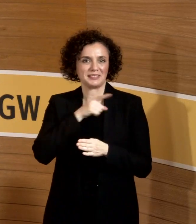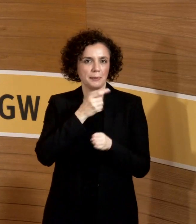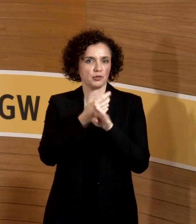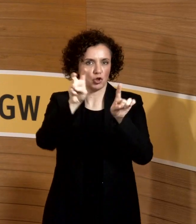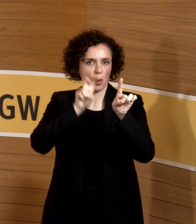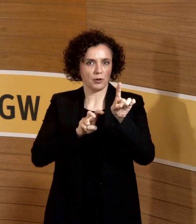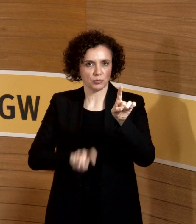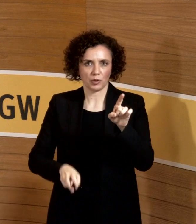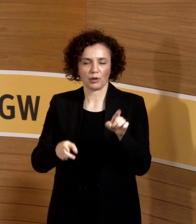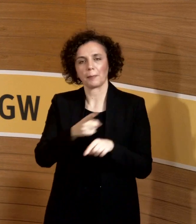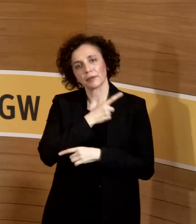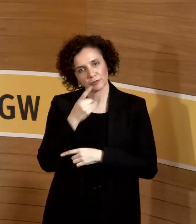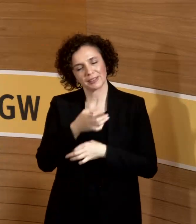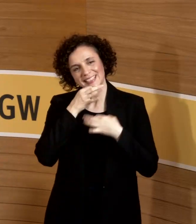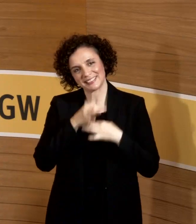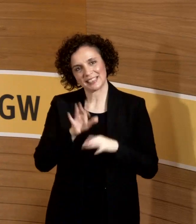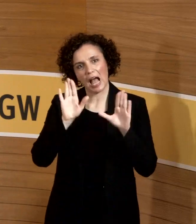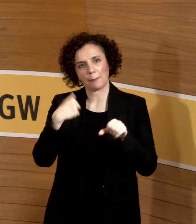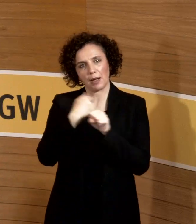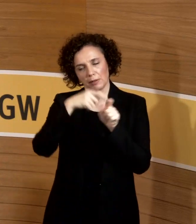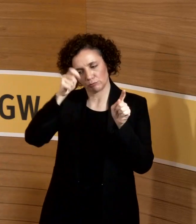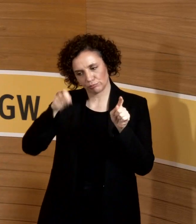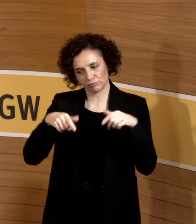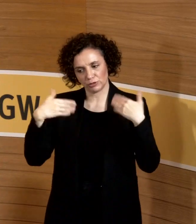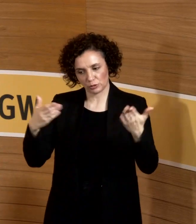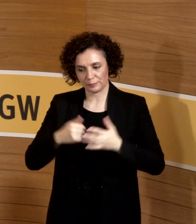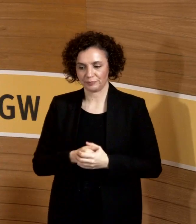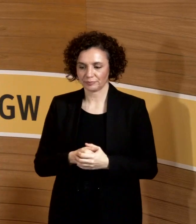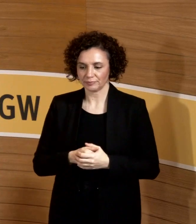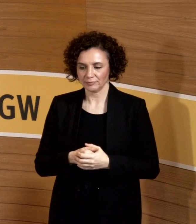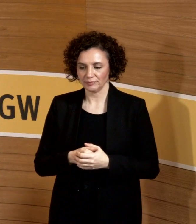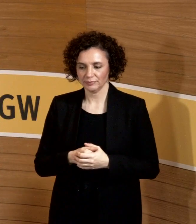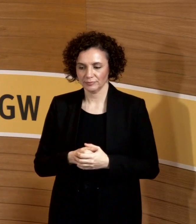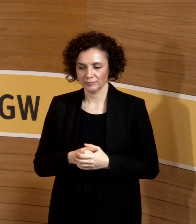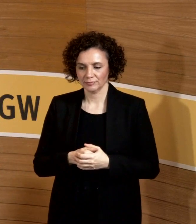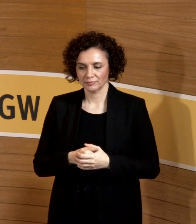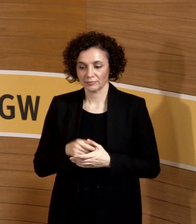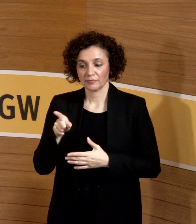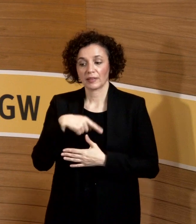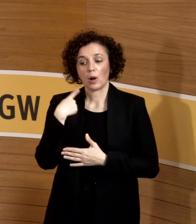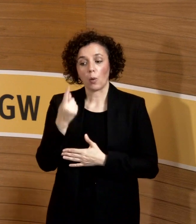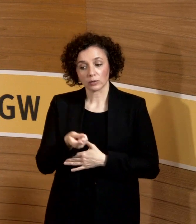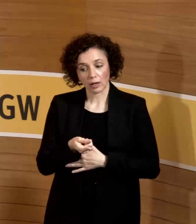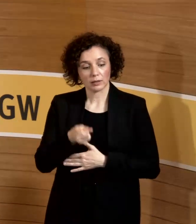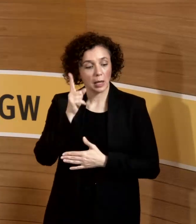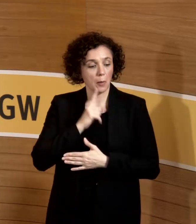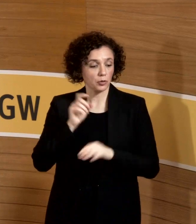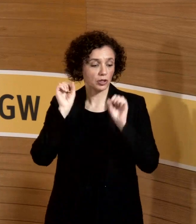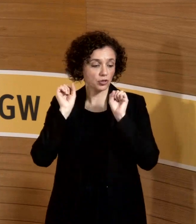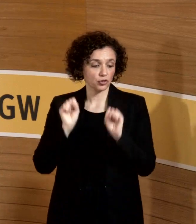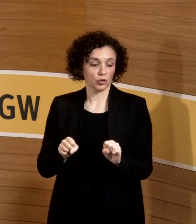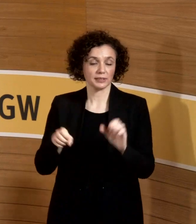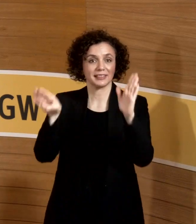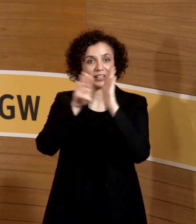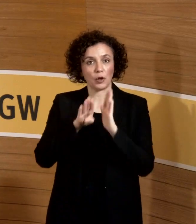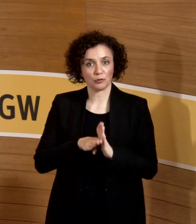Wir arbeiten die alle brav ab. Und dann kommt dieser Block Auflistung Mutterschutzgesetz konformer Tätigkeiten. Da wird sozusagen